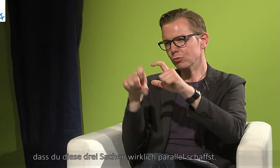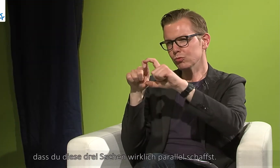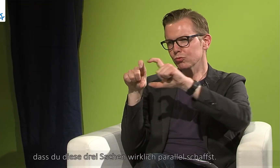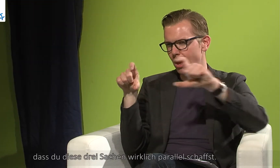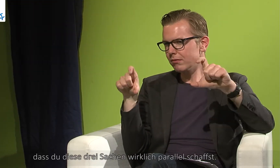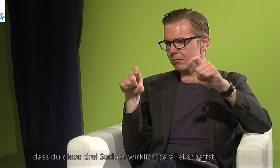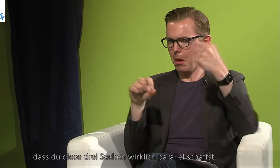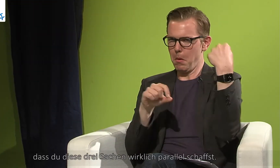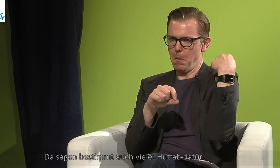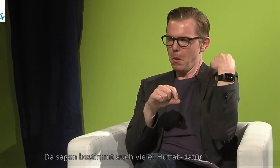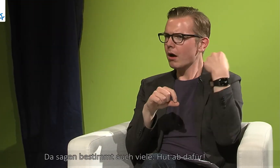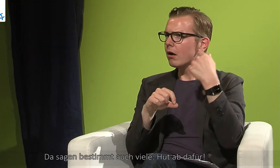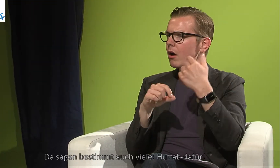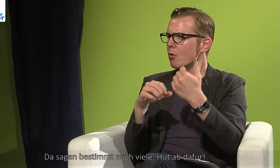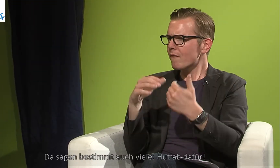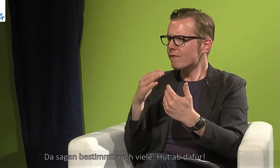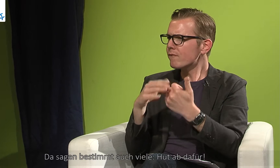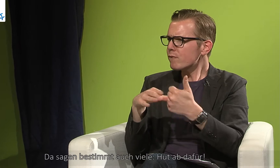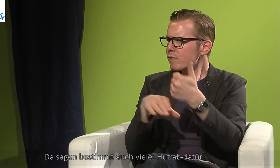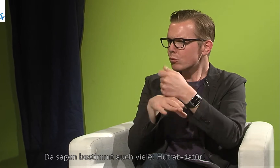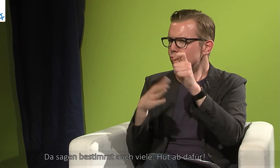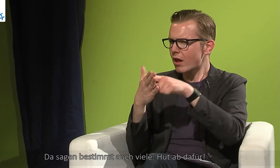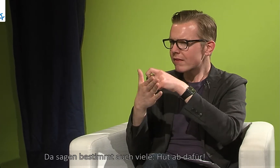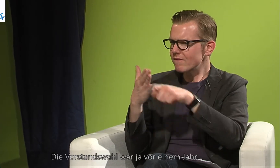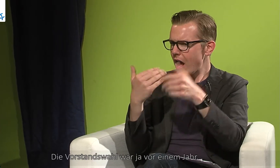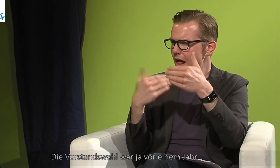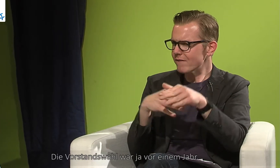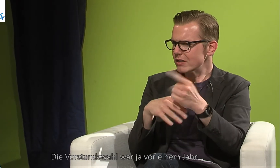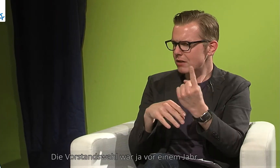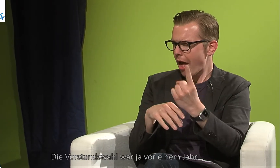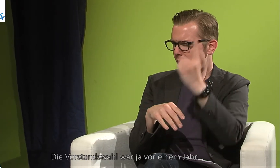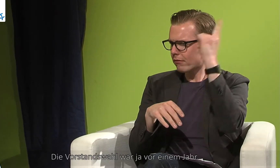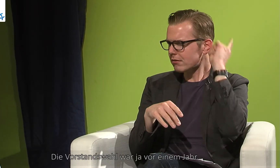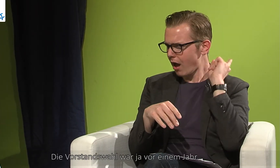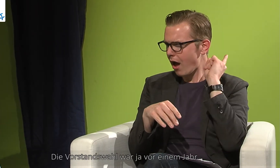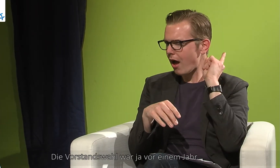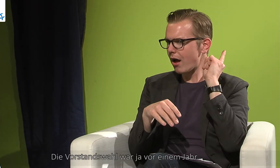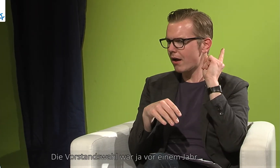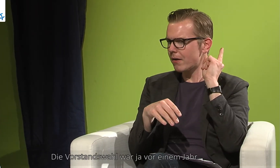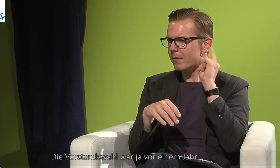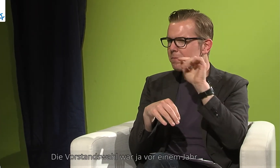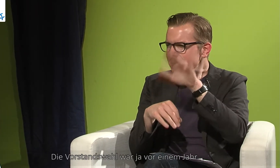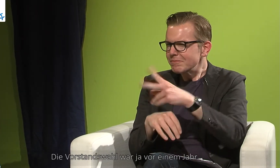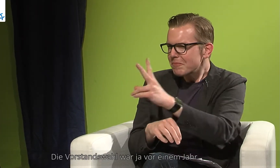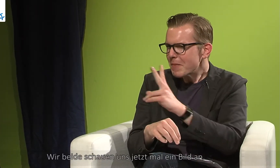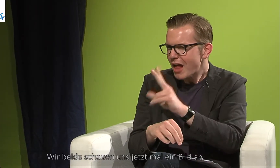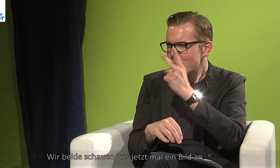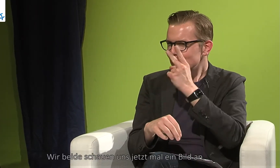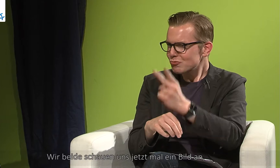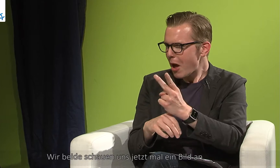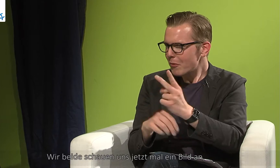parallel schaffst. Da sagen bestimmt auch viele Hut ab dafür. Die Vorstandswahl war ja vor einem Jahr. Wir beide